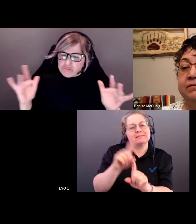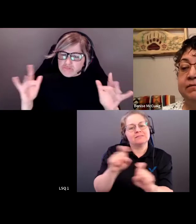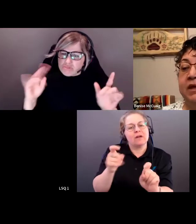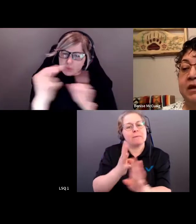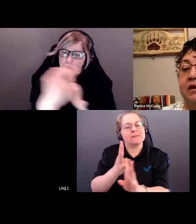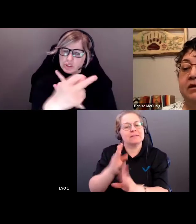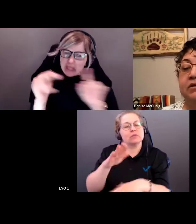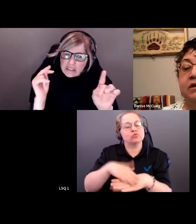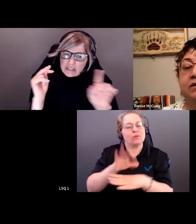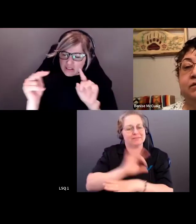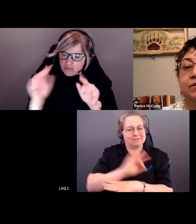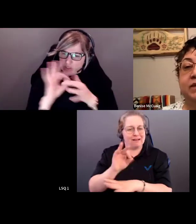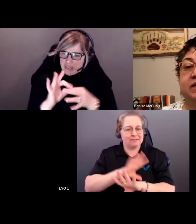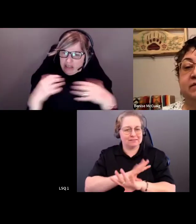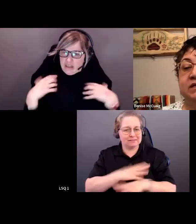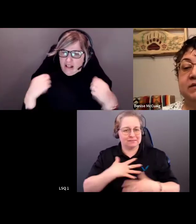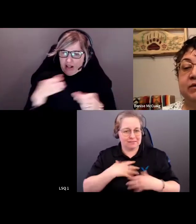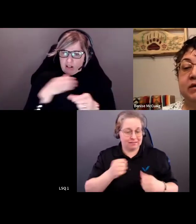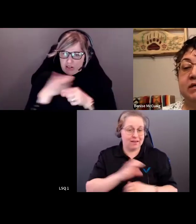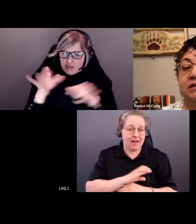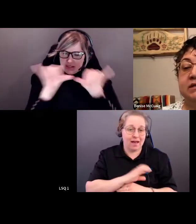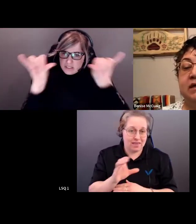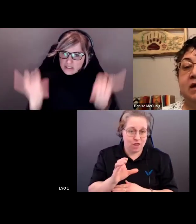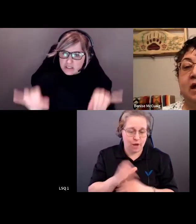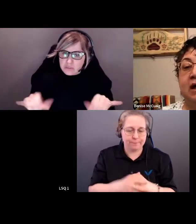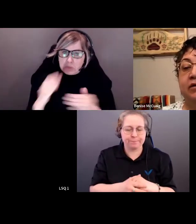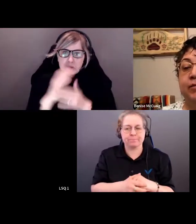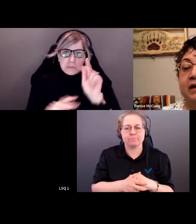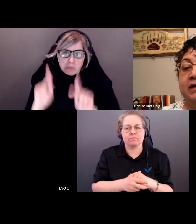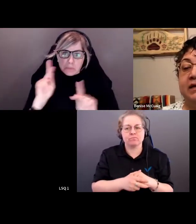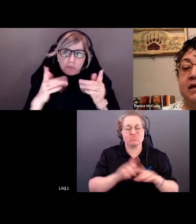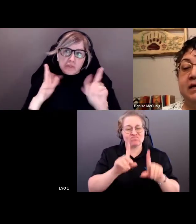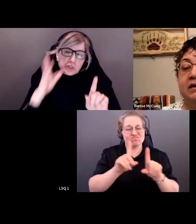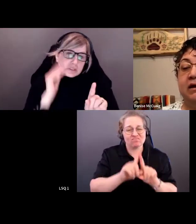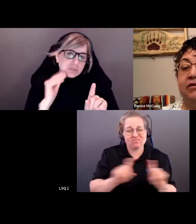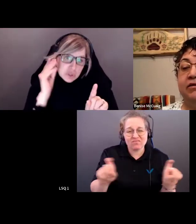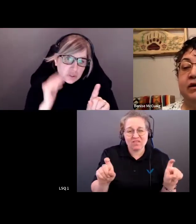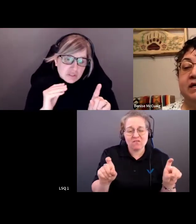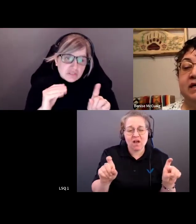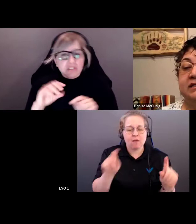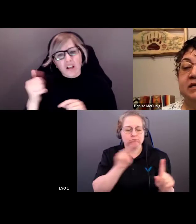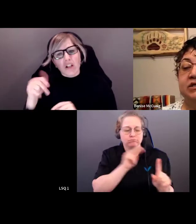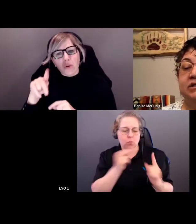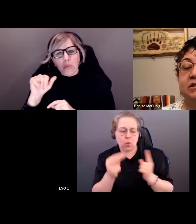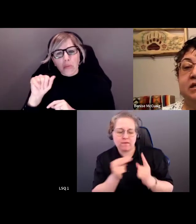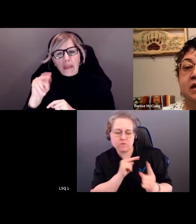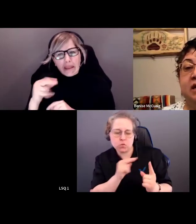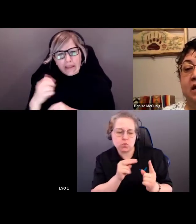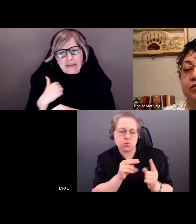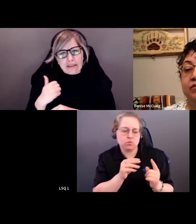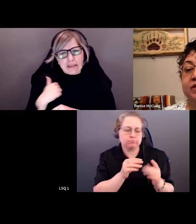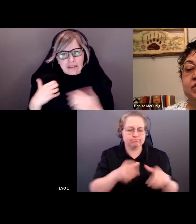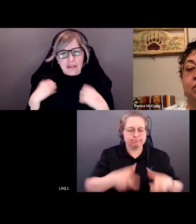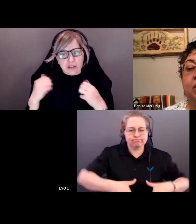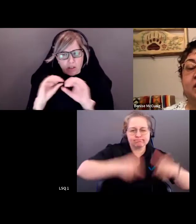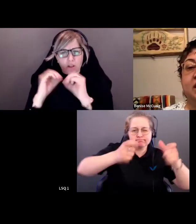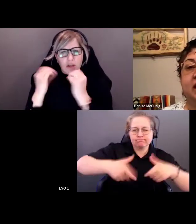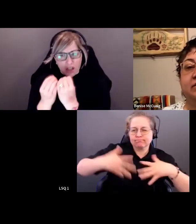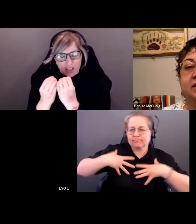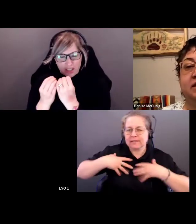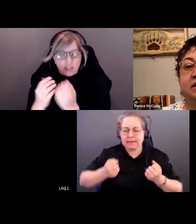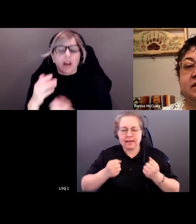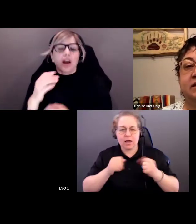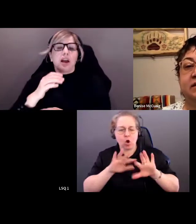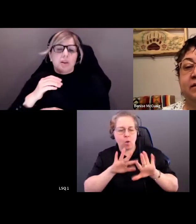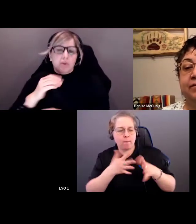santé Canada. Nous avons apporté des diverses perspectives du système de soins de santé, notamment celles de